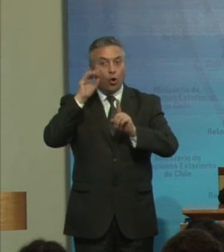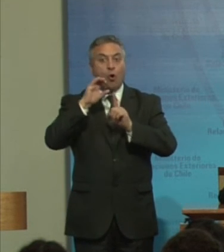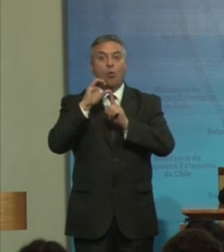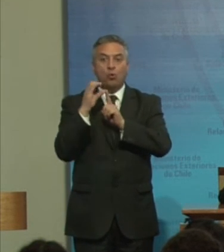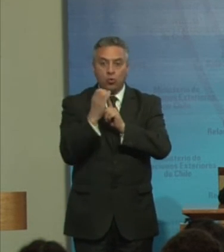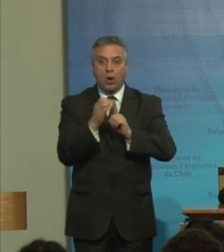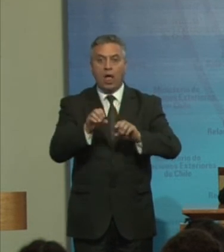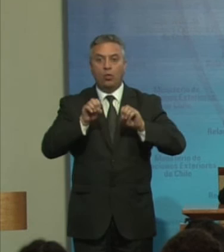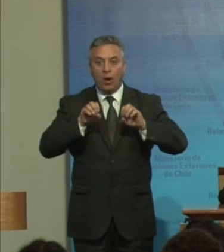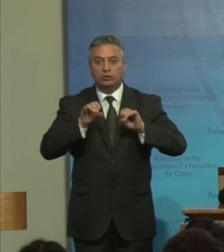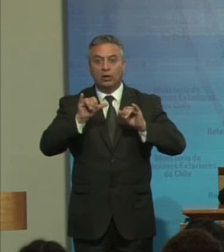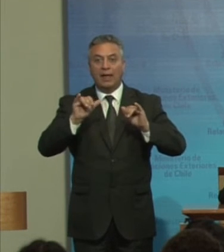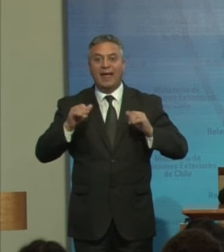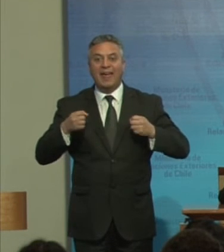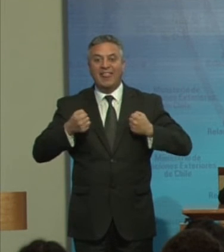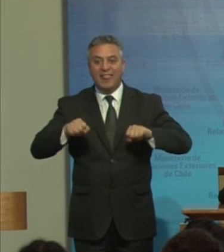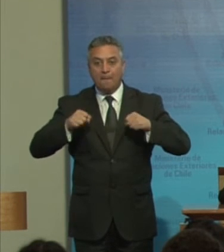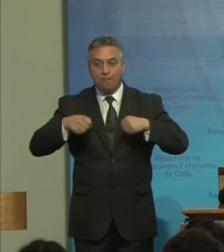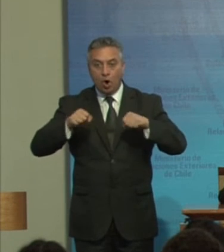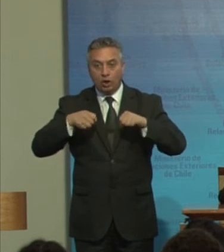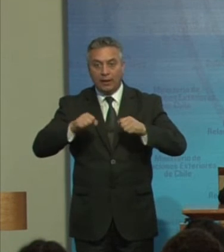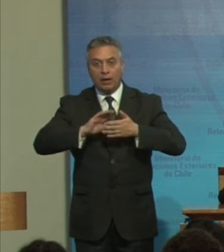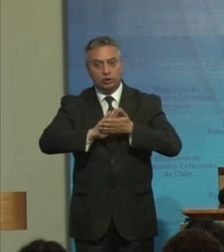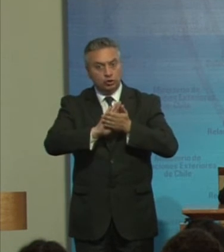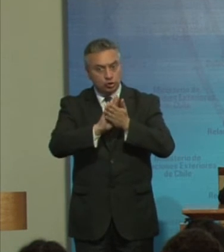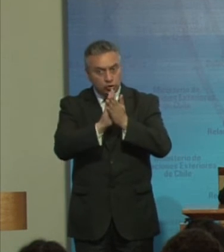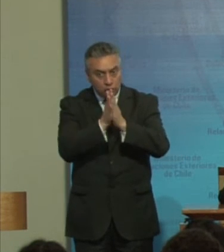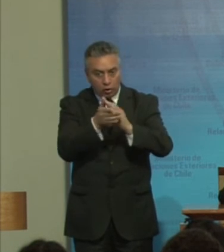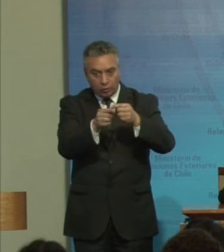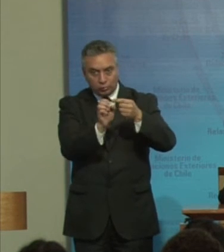Educación Y deporte En todas Sus dimensiones